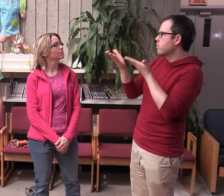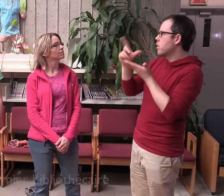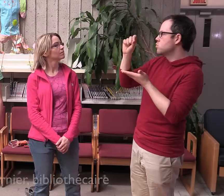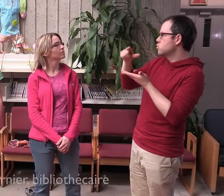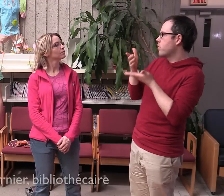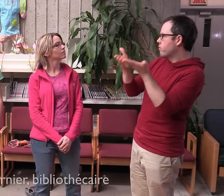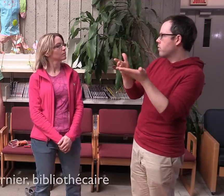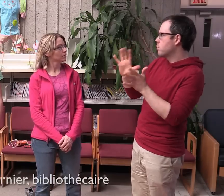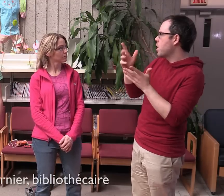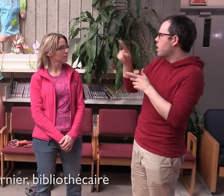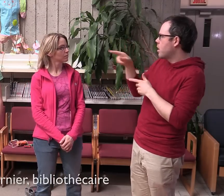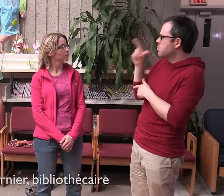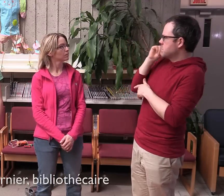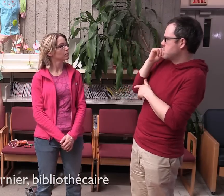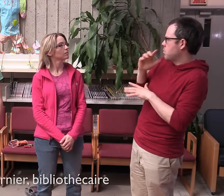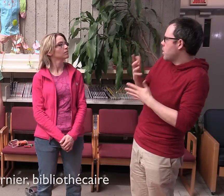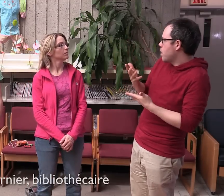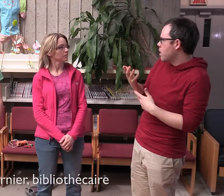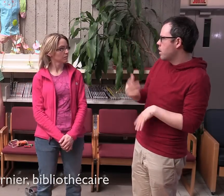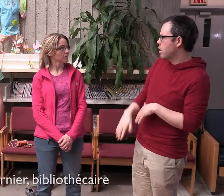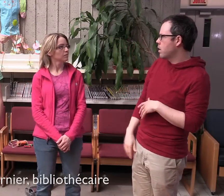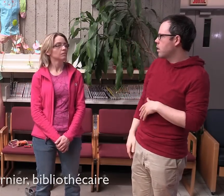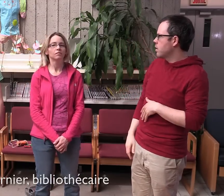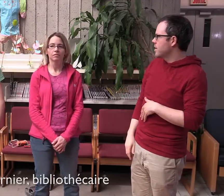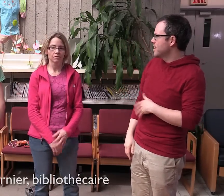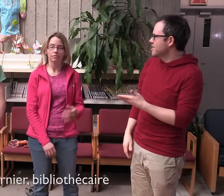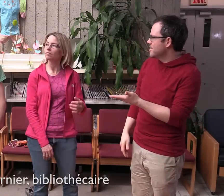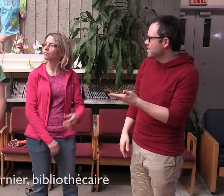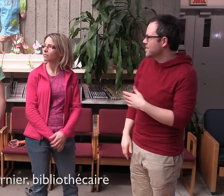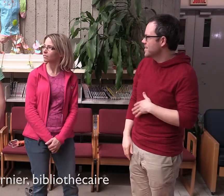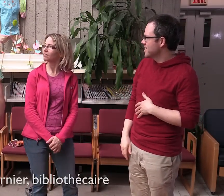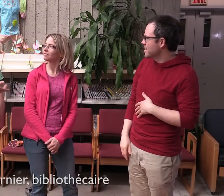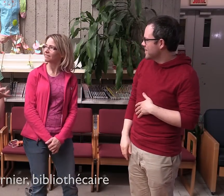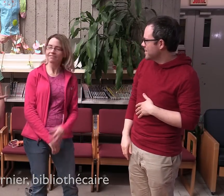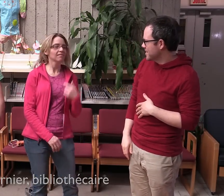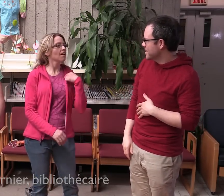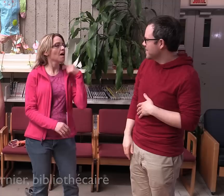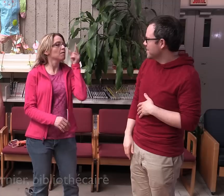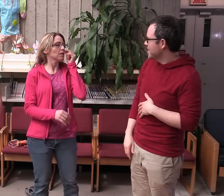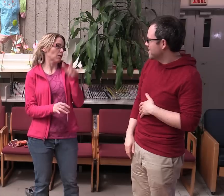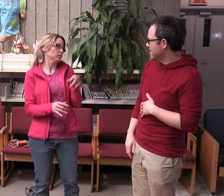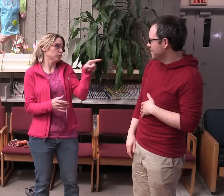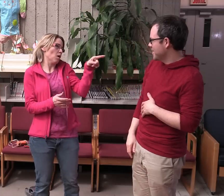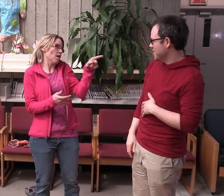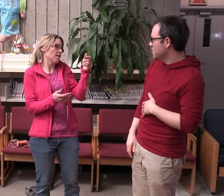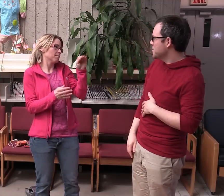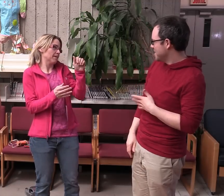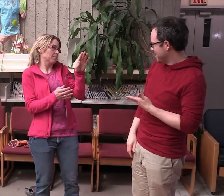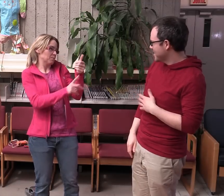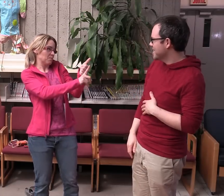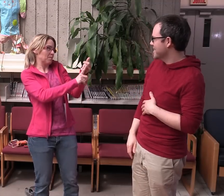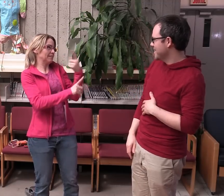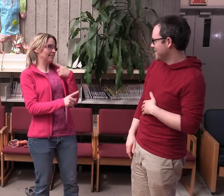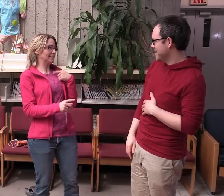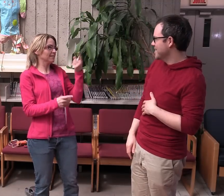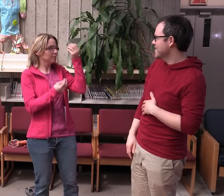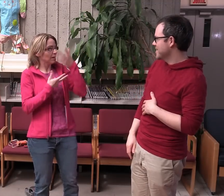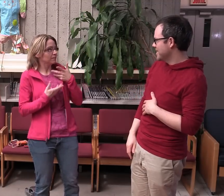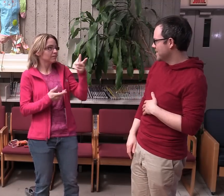avez entendu parler, en fait, qu'il y avait des contes adaptés à L.S.Q. ici à la bibliothèque? Alice, bien en fait, c'est toi Marc-André qui m'a fait un message.